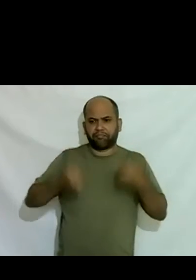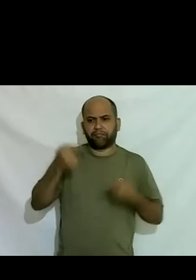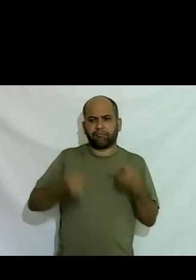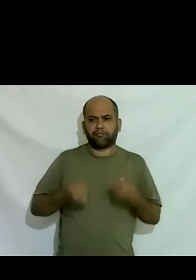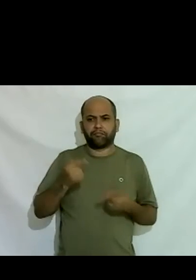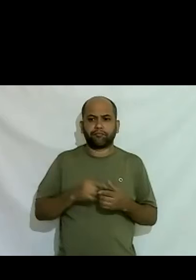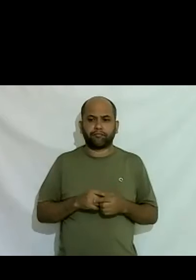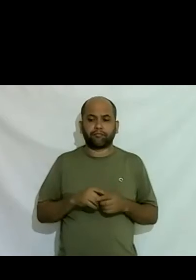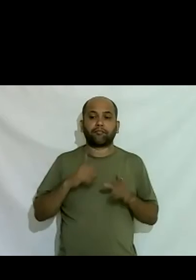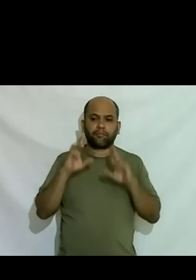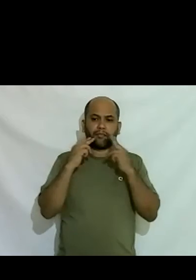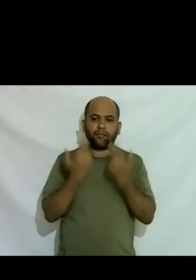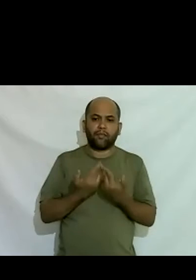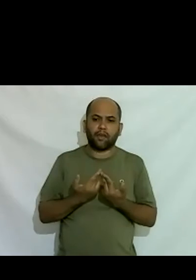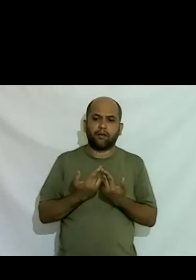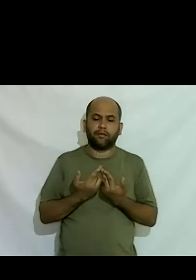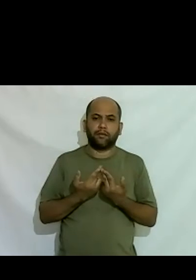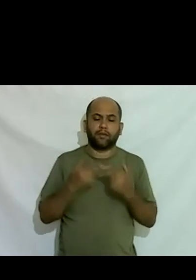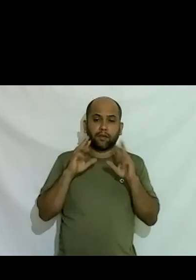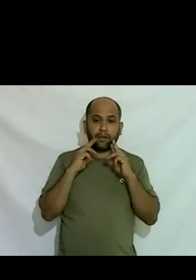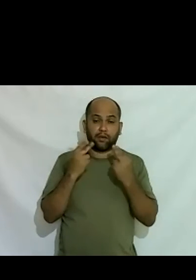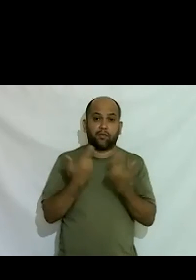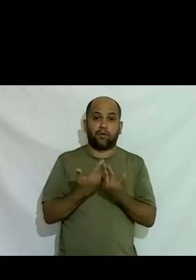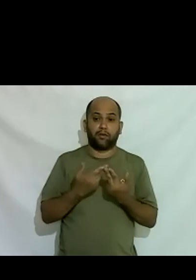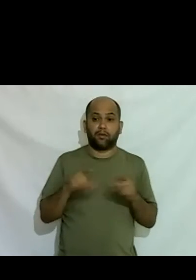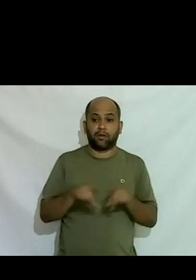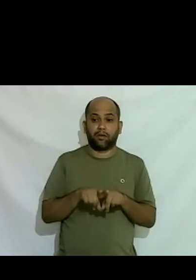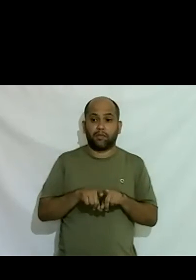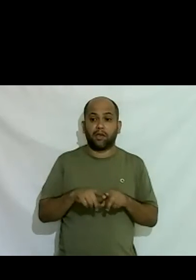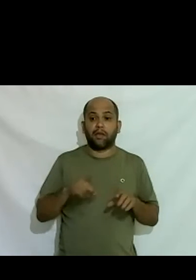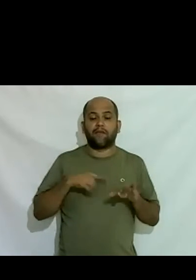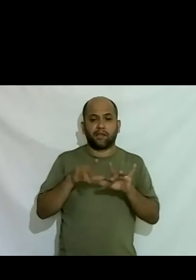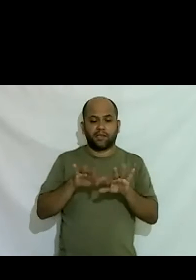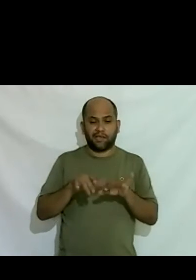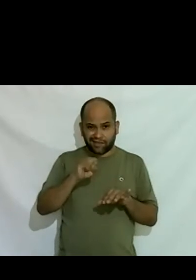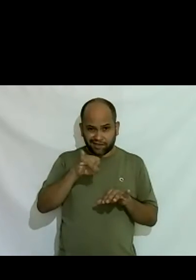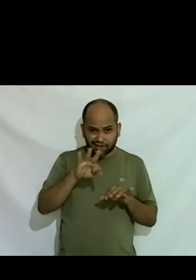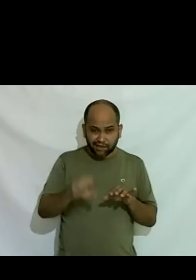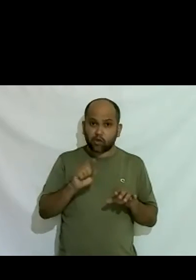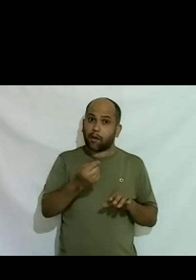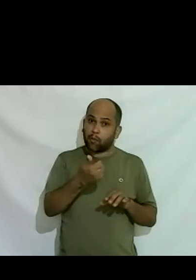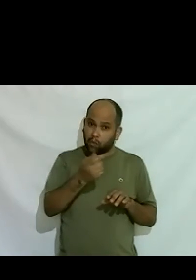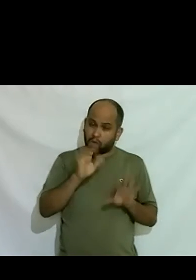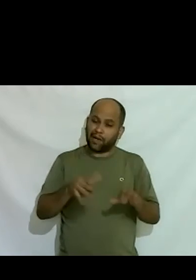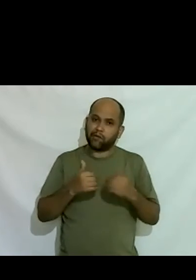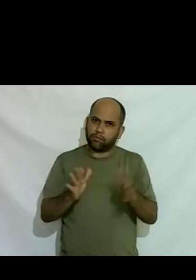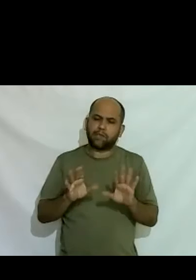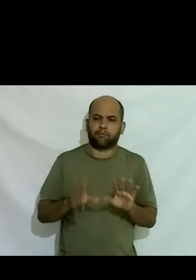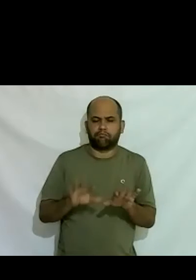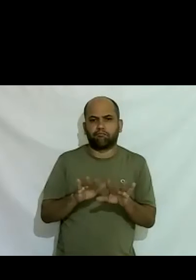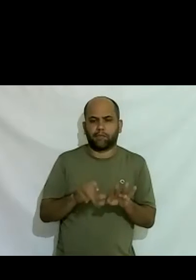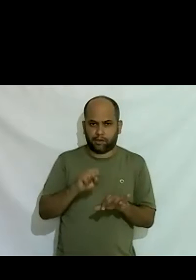nessas reuniões eu disse só fazer o site é pouco mas é o primeiro passo vamos fazer o site